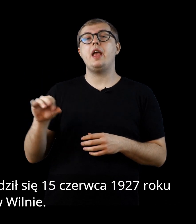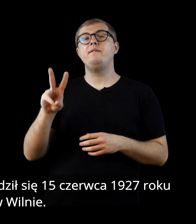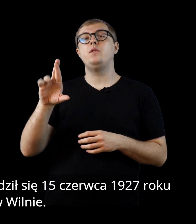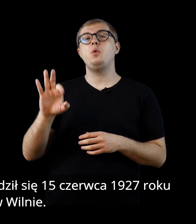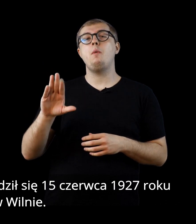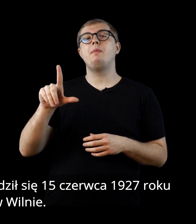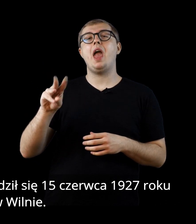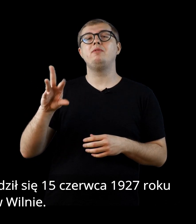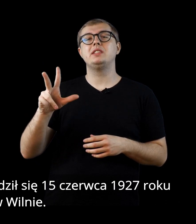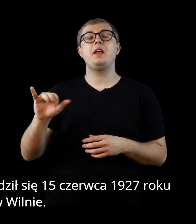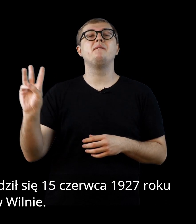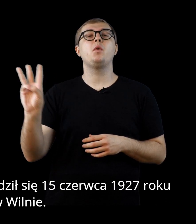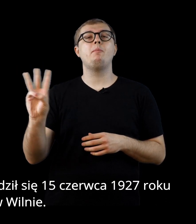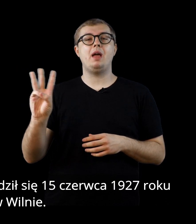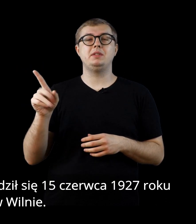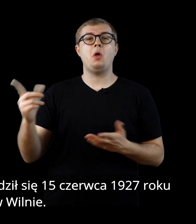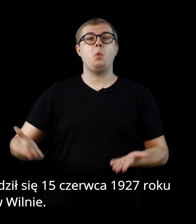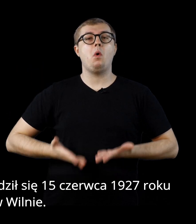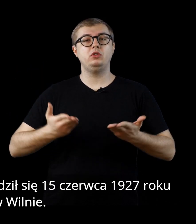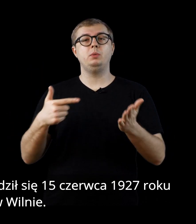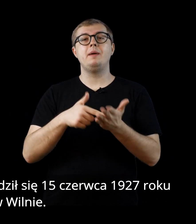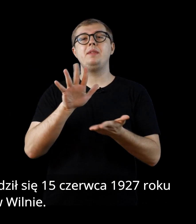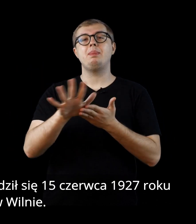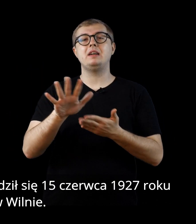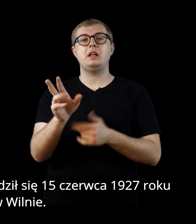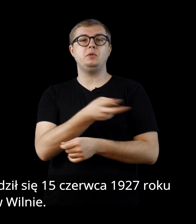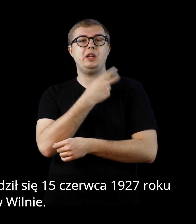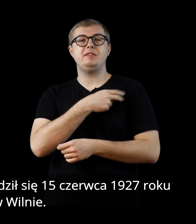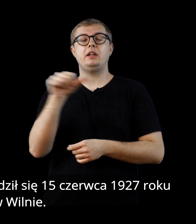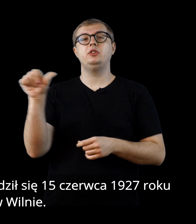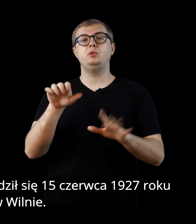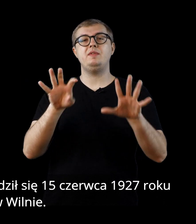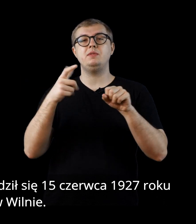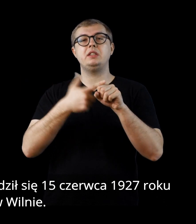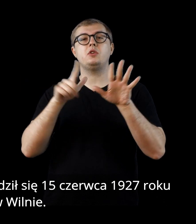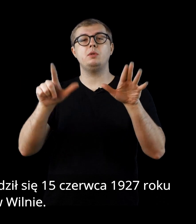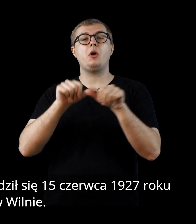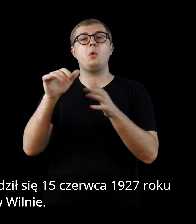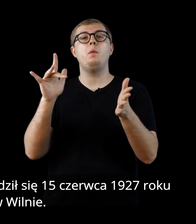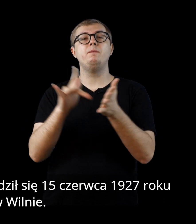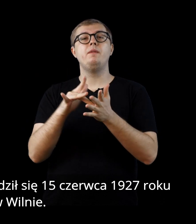Andrzej Wróblewski urodził się 15 czerwca 1927 roku w Wilnie.